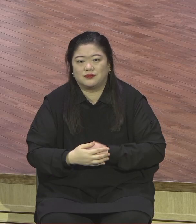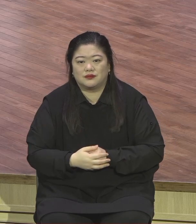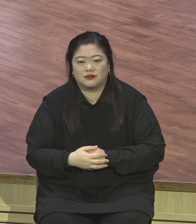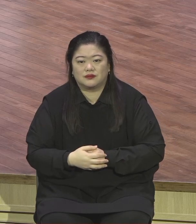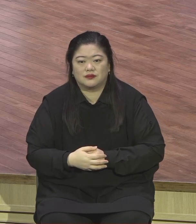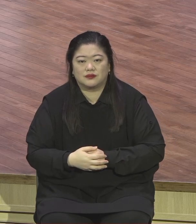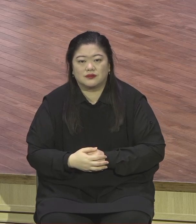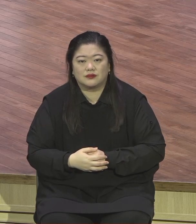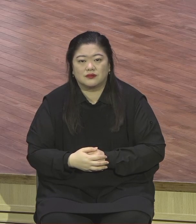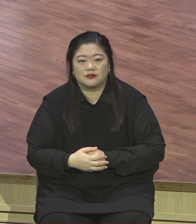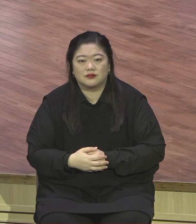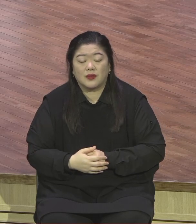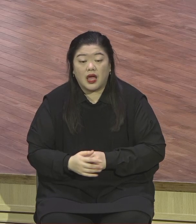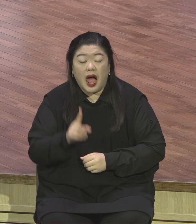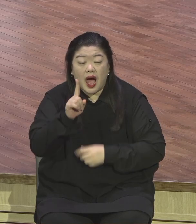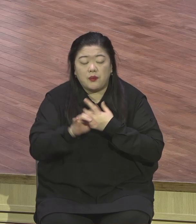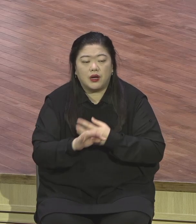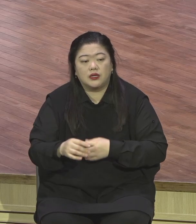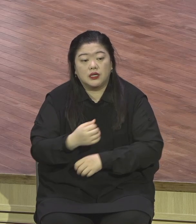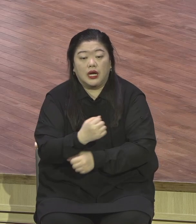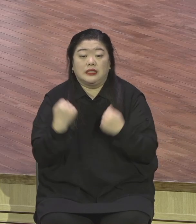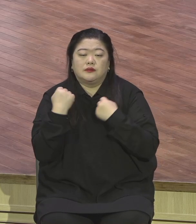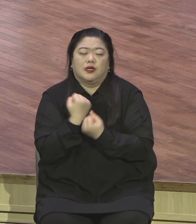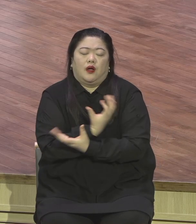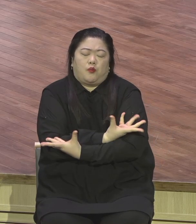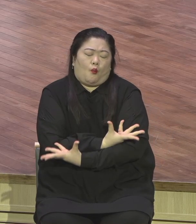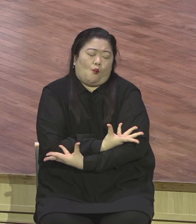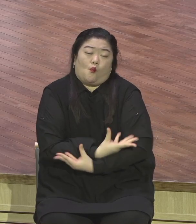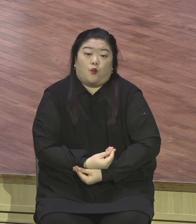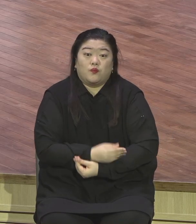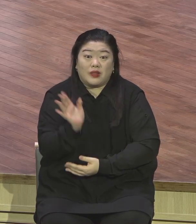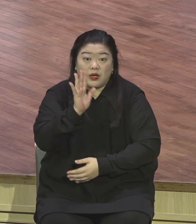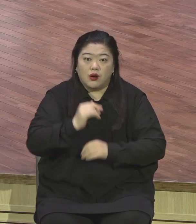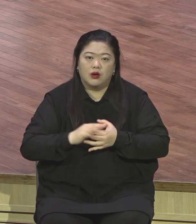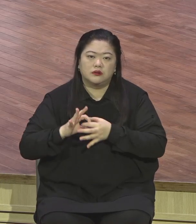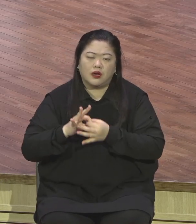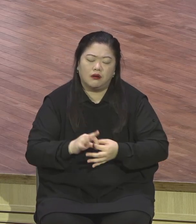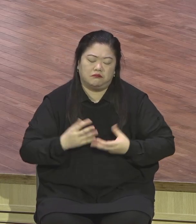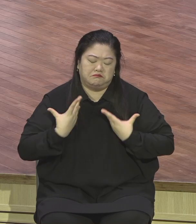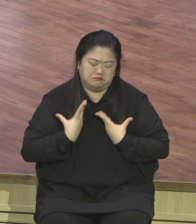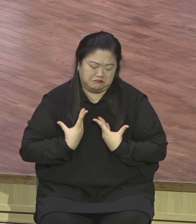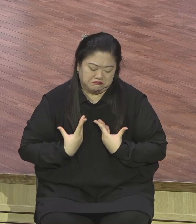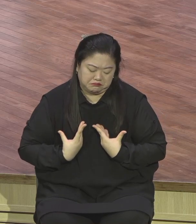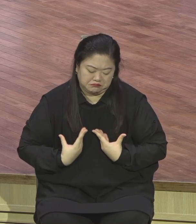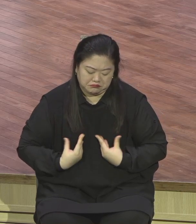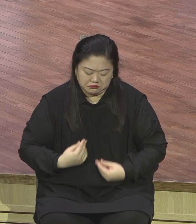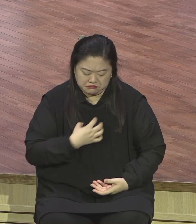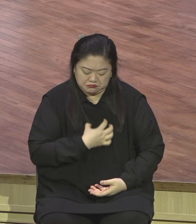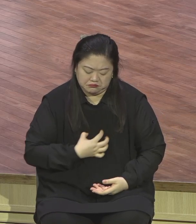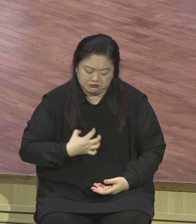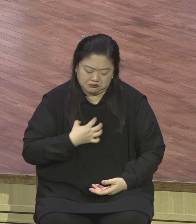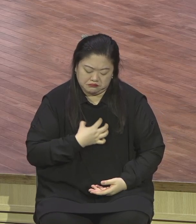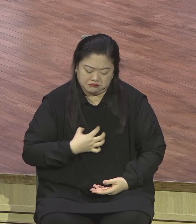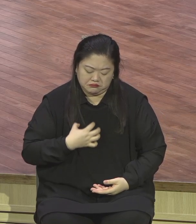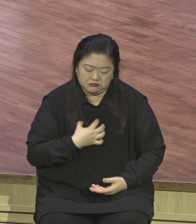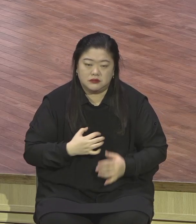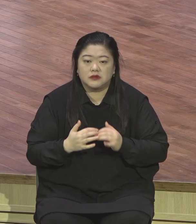낙담하고 있는 사람 그리고 짐진 자들은 수동태인데요. 누군가에 의해서